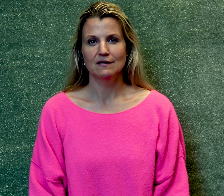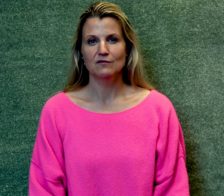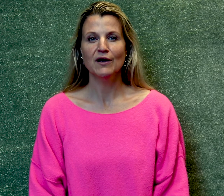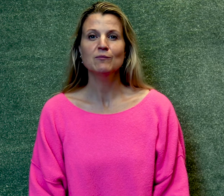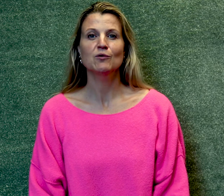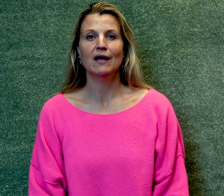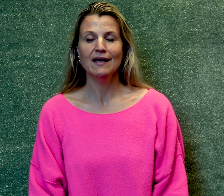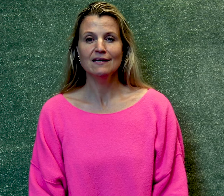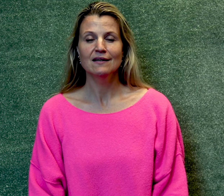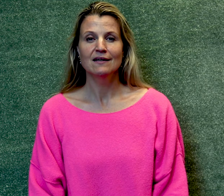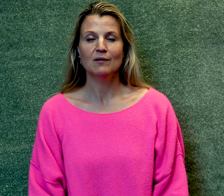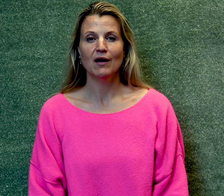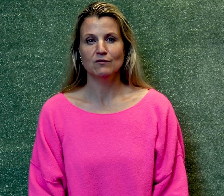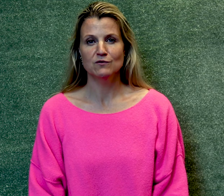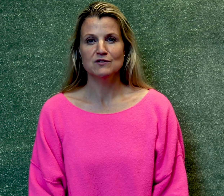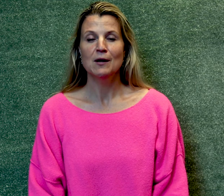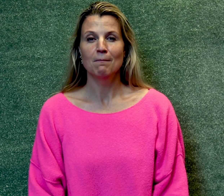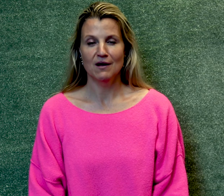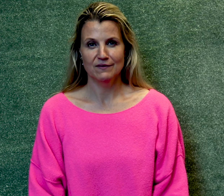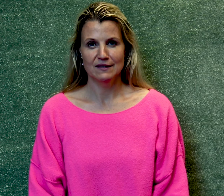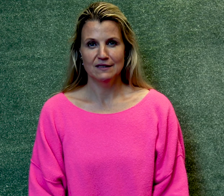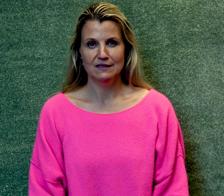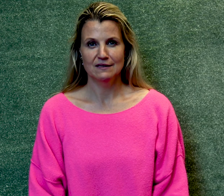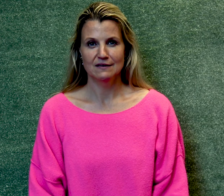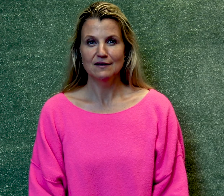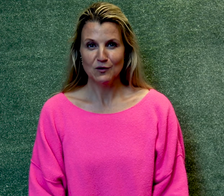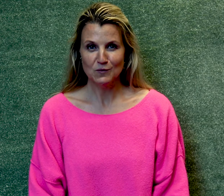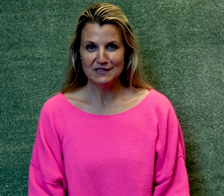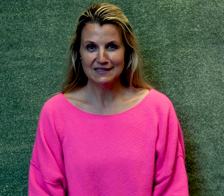Voor ritme nummer 1 gebruiken we het woord man. Komt ie.